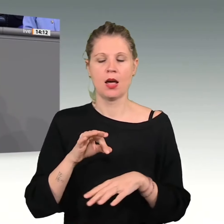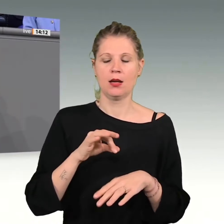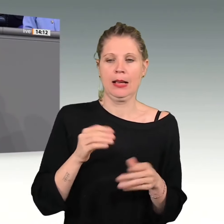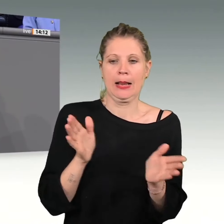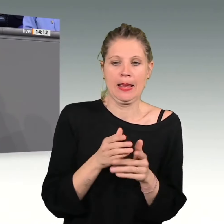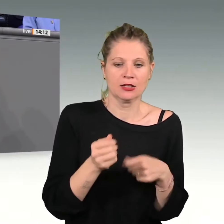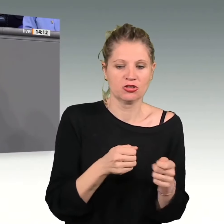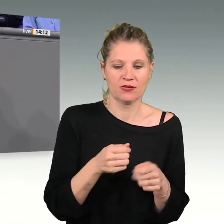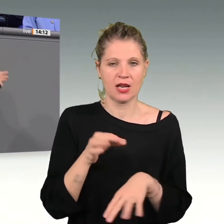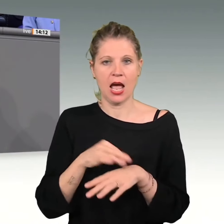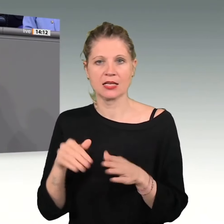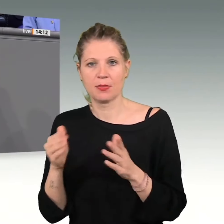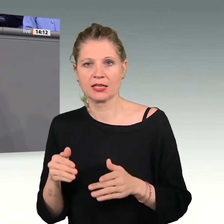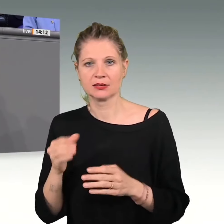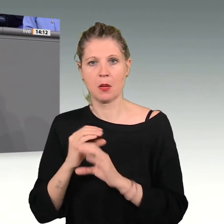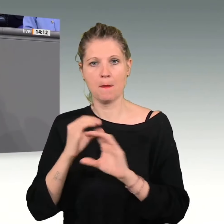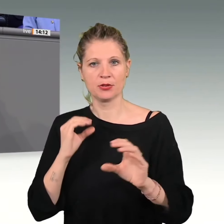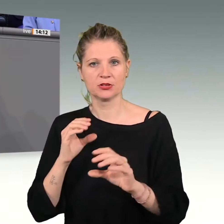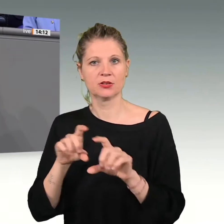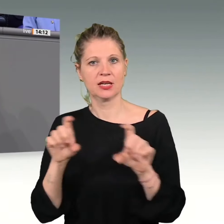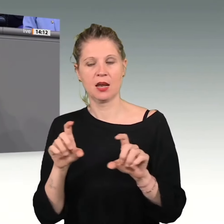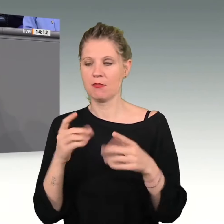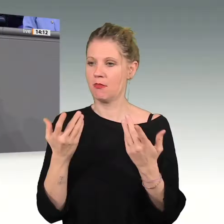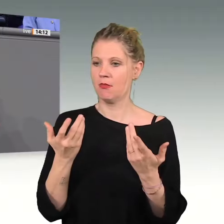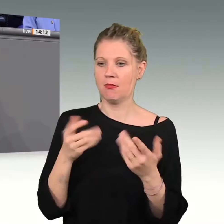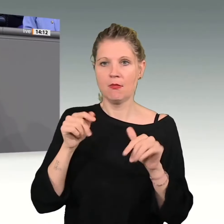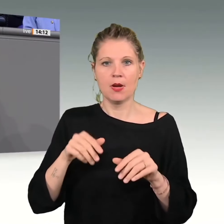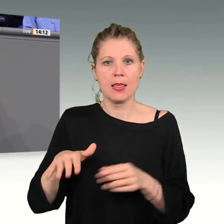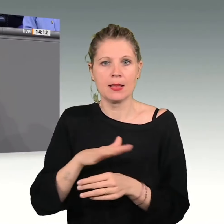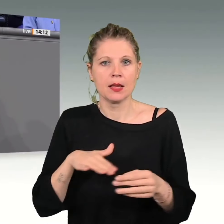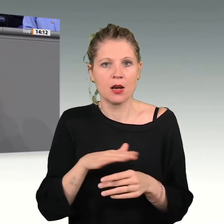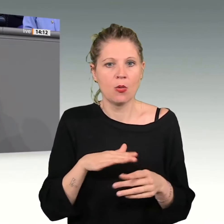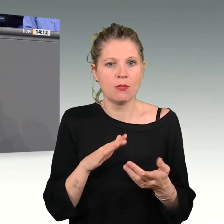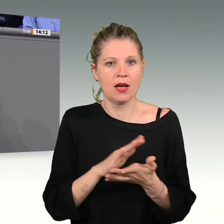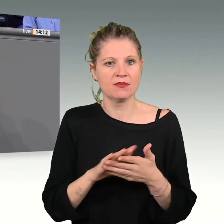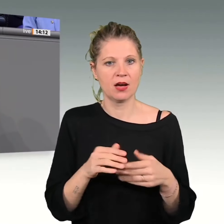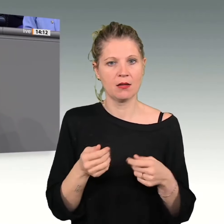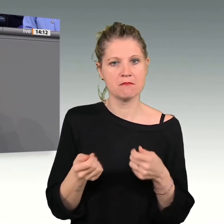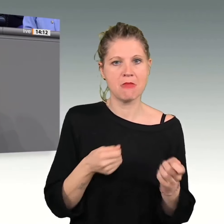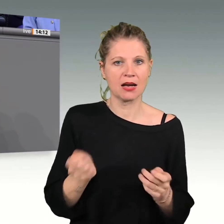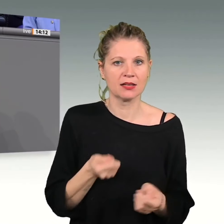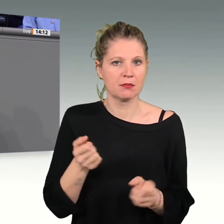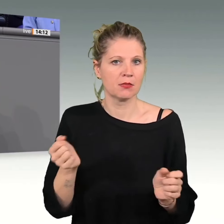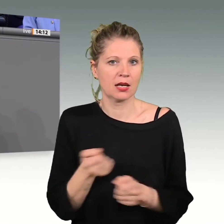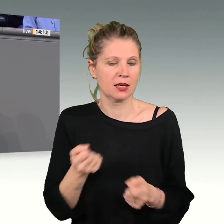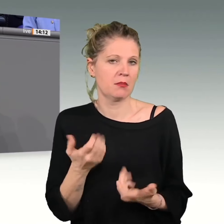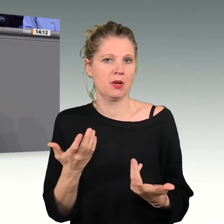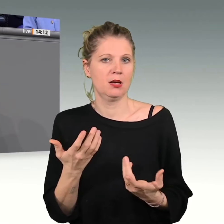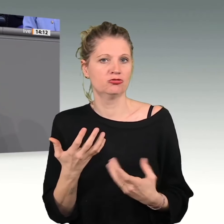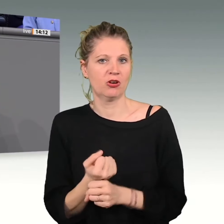Busunternehmen können eben gerade in ländlichen Räumen nicht mehr alleine marktgetrieben überleben. Hier kommen neue Ansätze wie